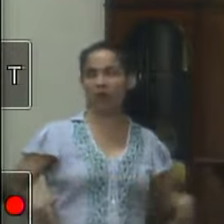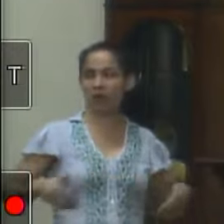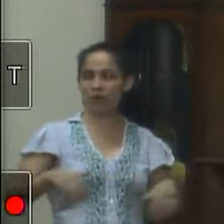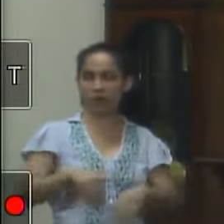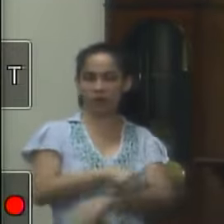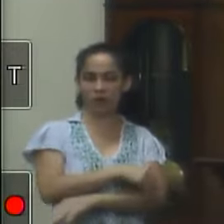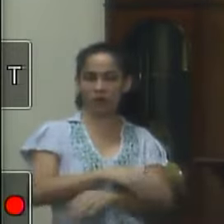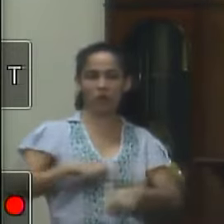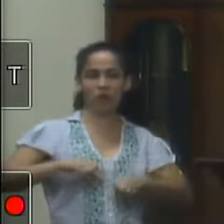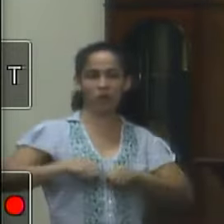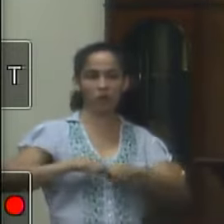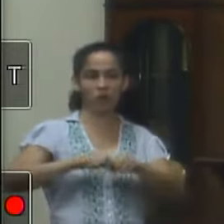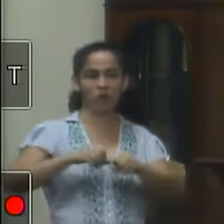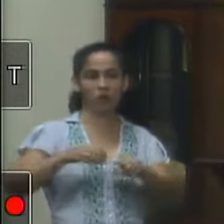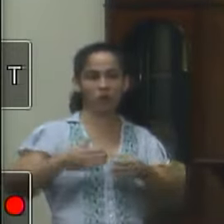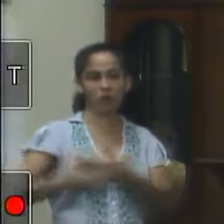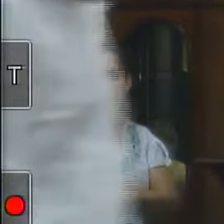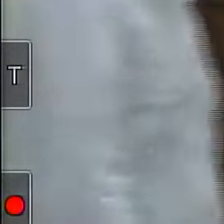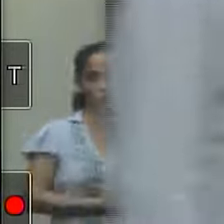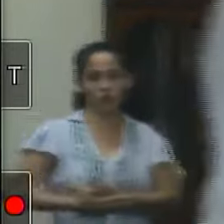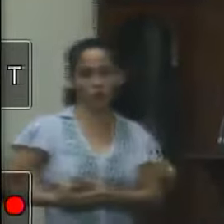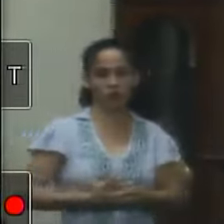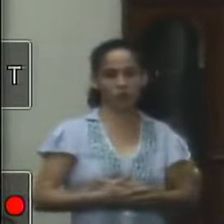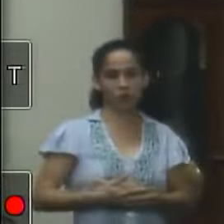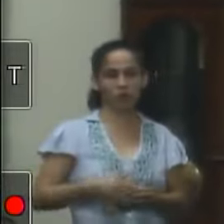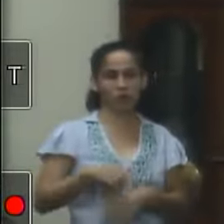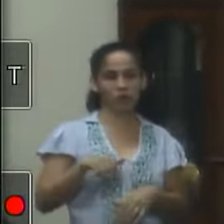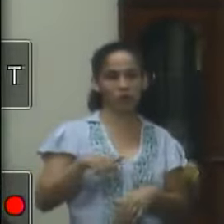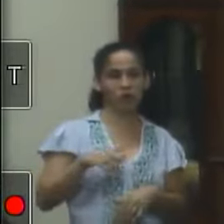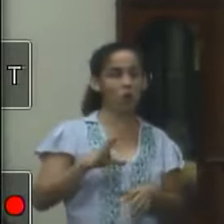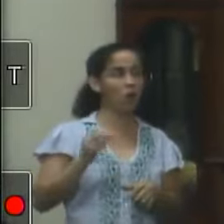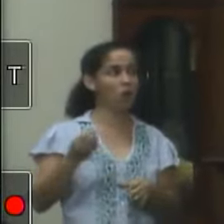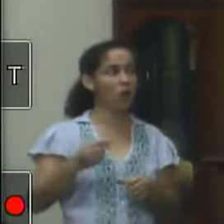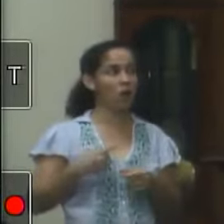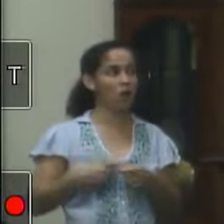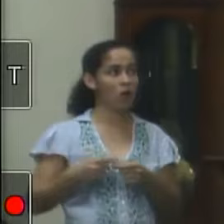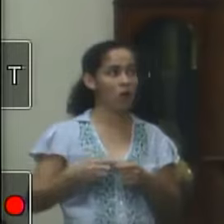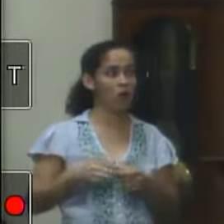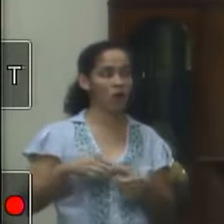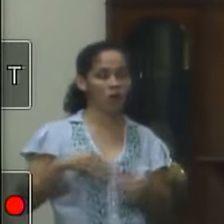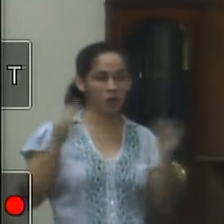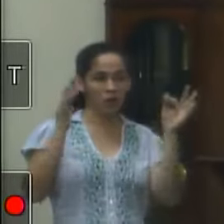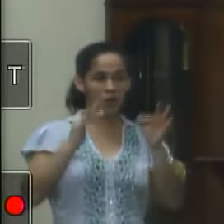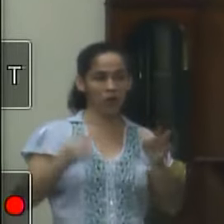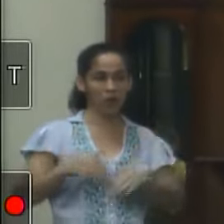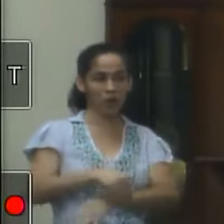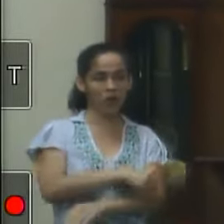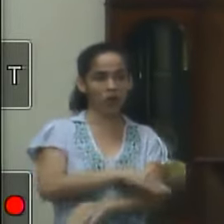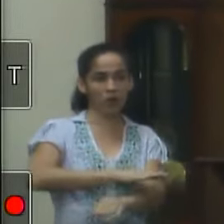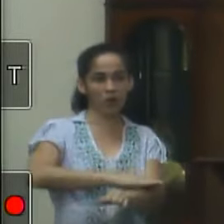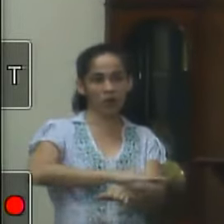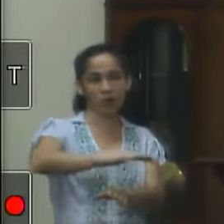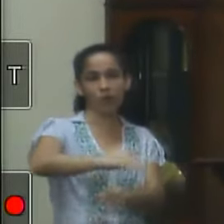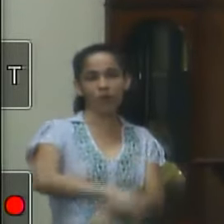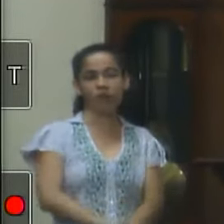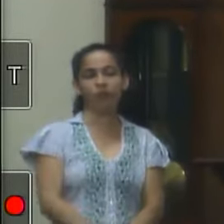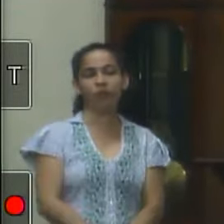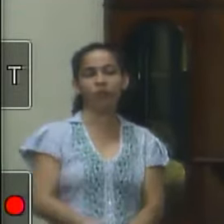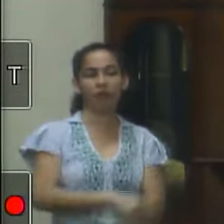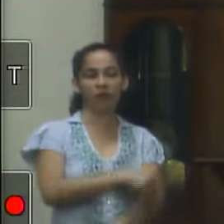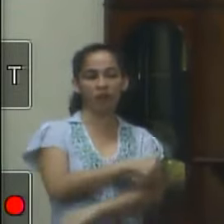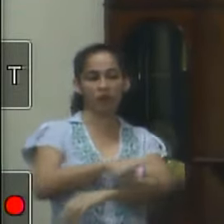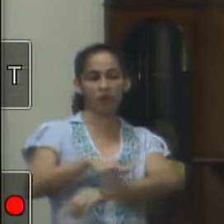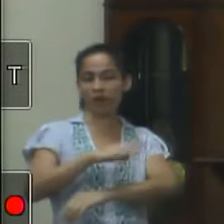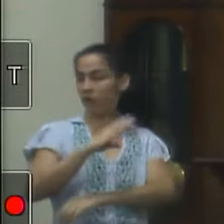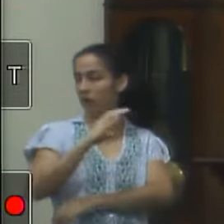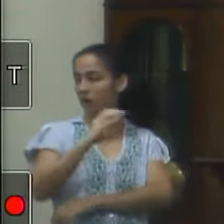ou carrinho de bebê que seja pode ser da sede do distrito você está satisfeito com a calçada de Valença você está satisfeita